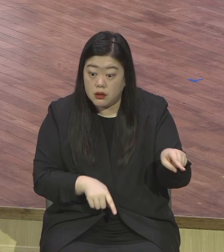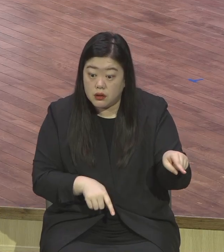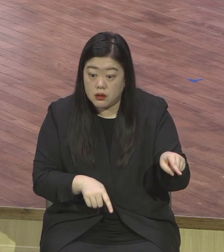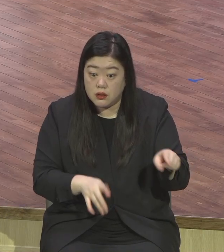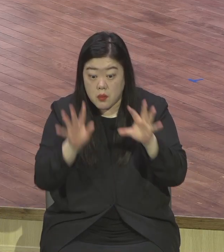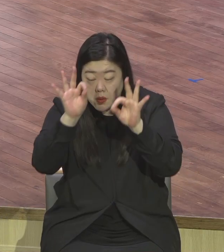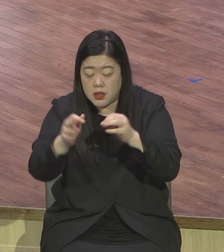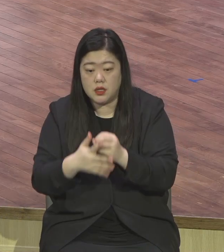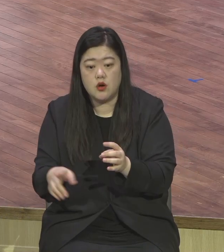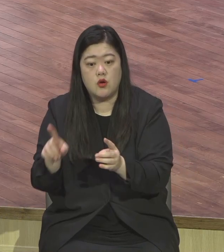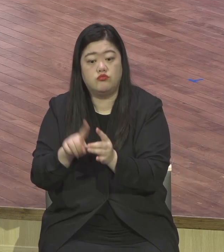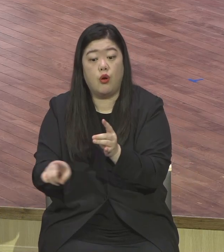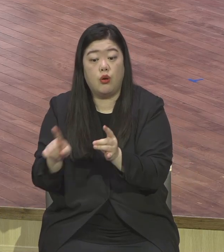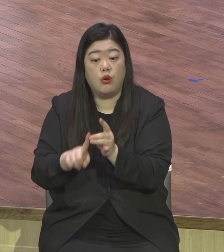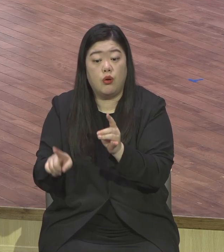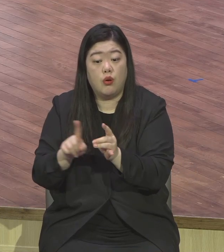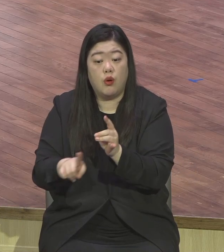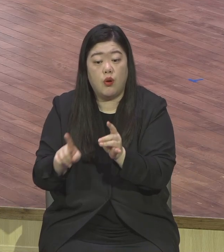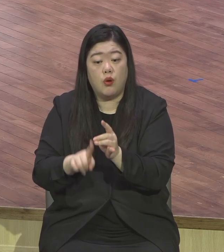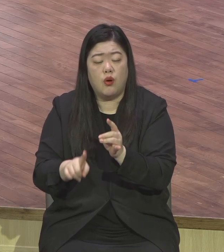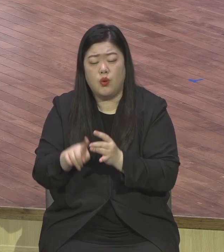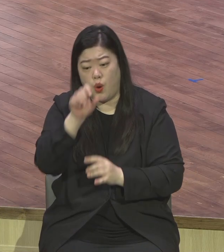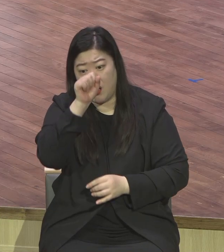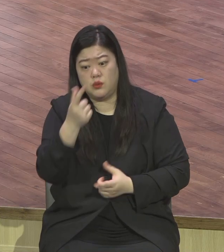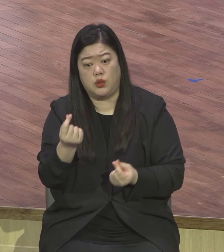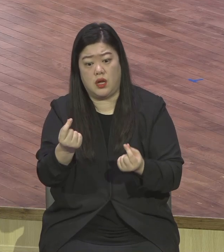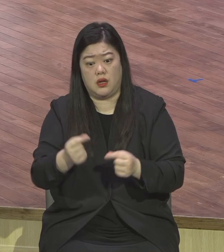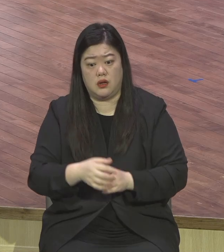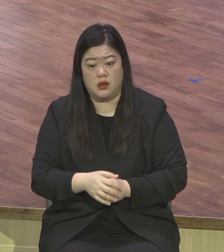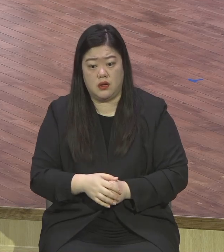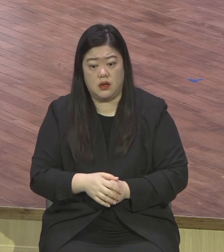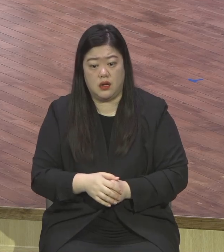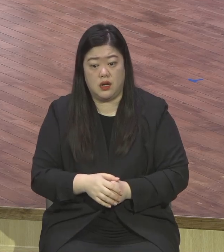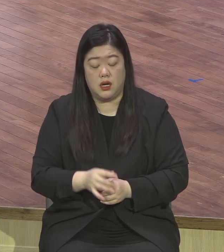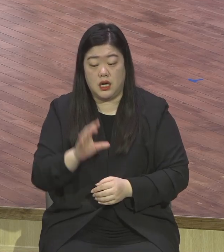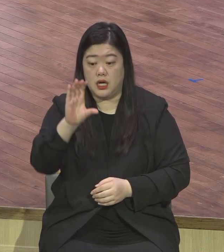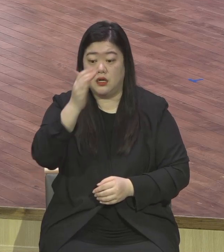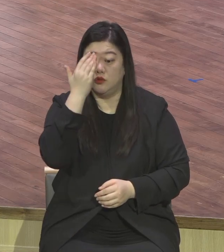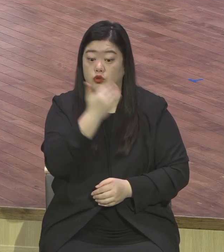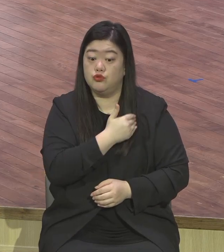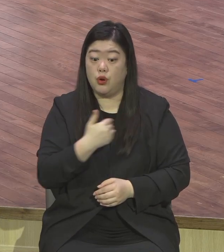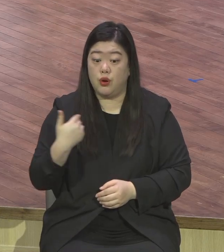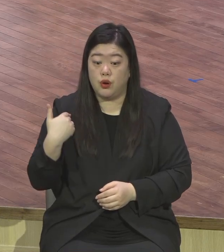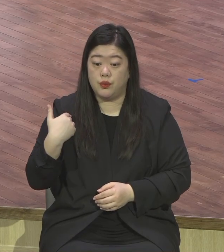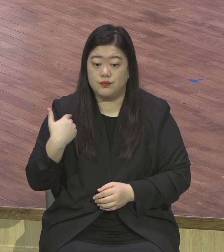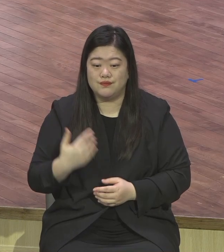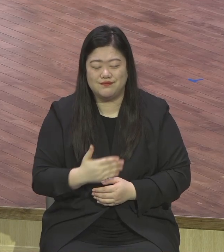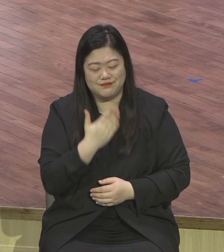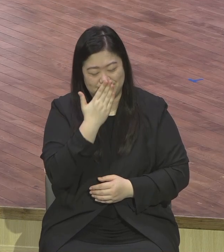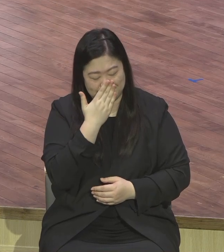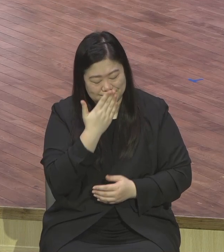전도를 하다 보면 이런 답변하는 사람 많지요. 인간적인 입장에서 충분히 말할 수 있습니다. 그런데